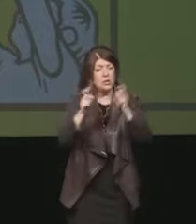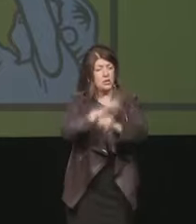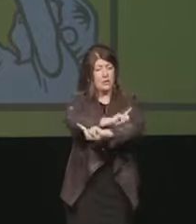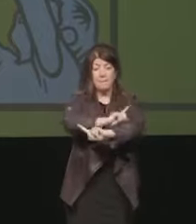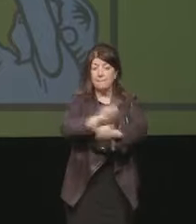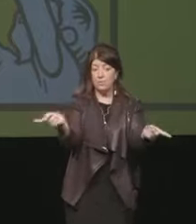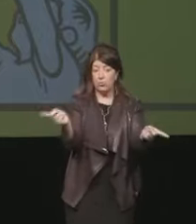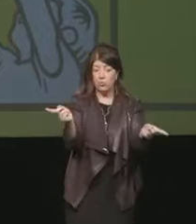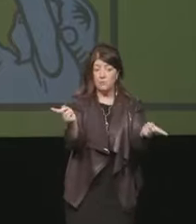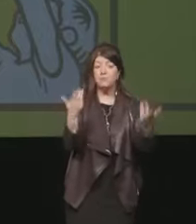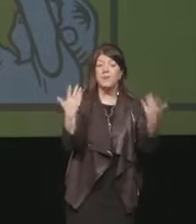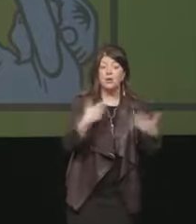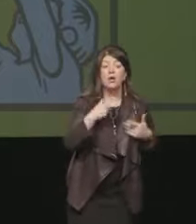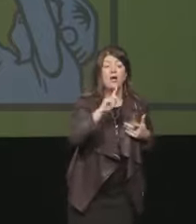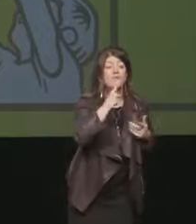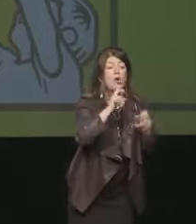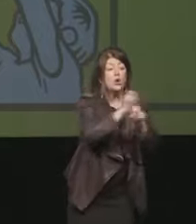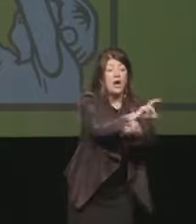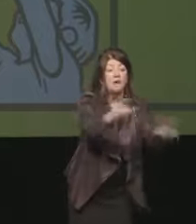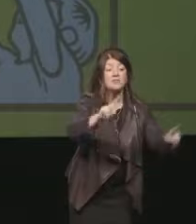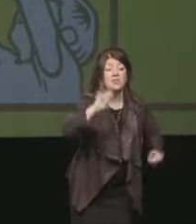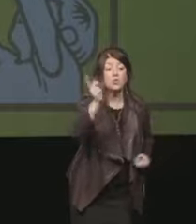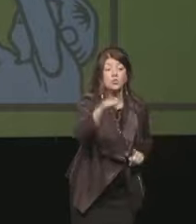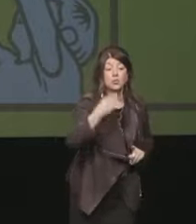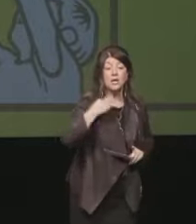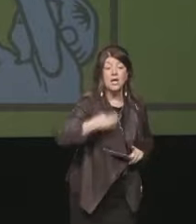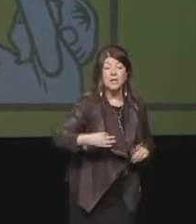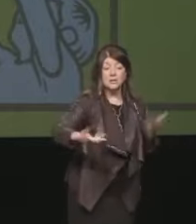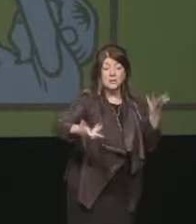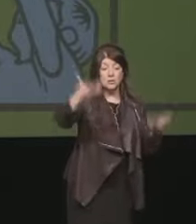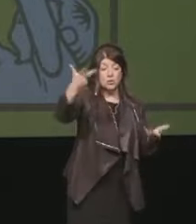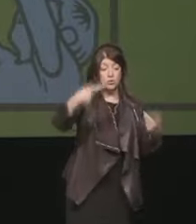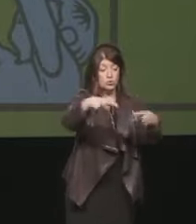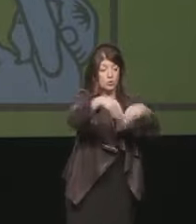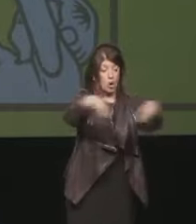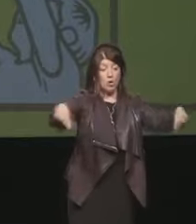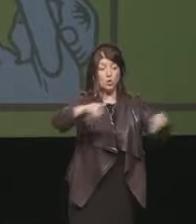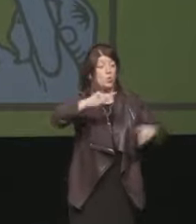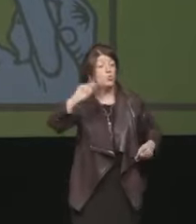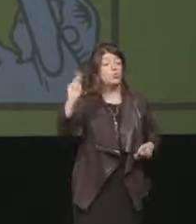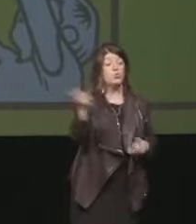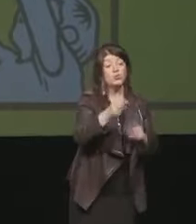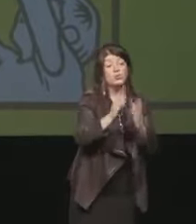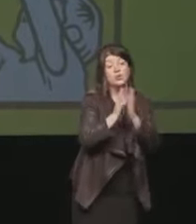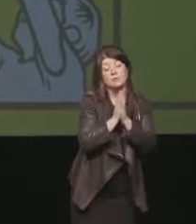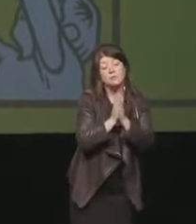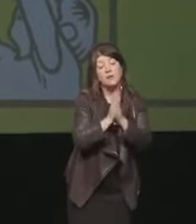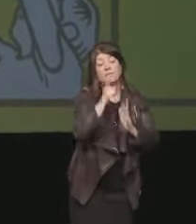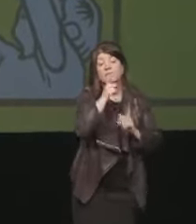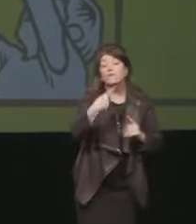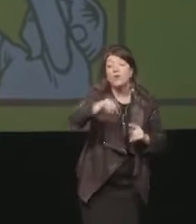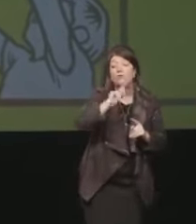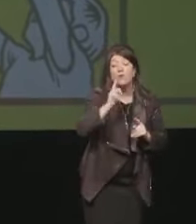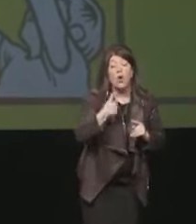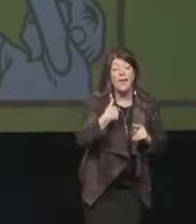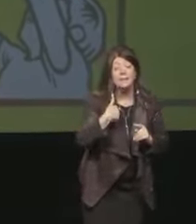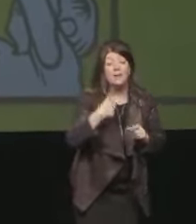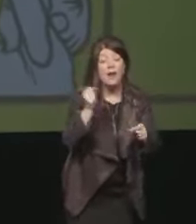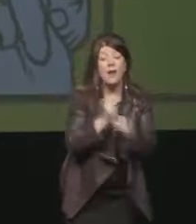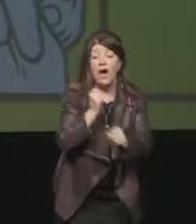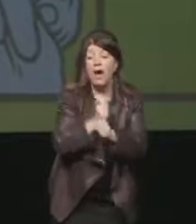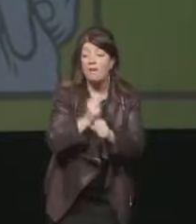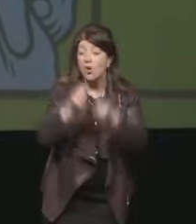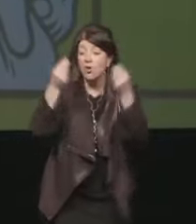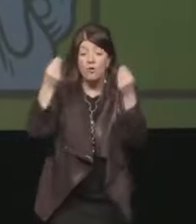Voglio quindi dire alle istituzioni, a tutte le istituzioni, che se davvero desiderate che il lavoro svolto non vada sprecato,